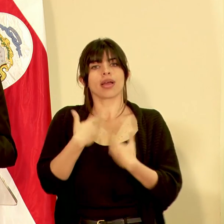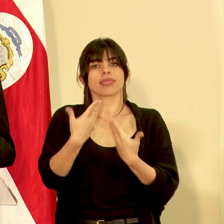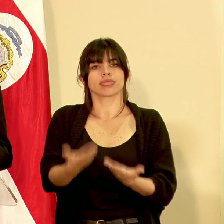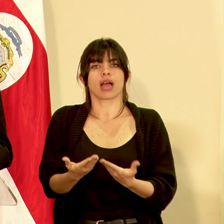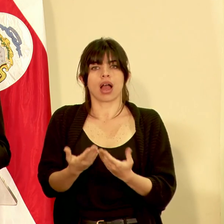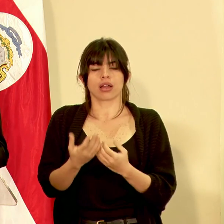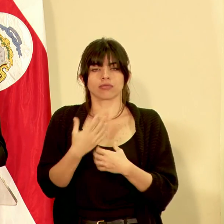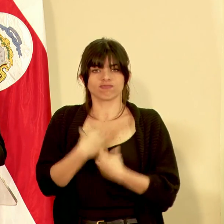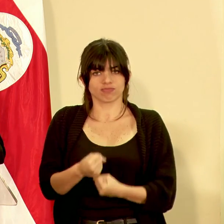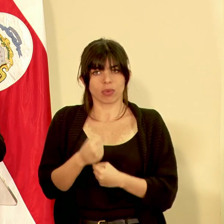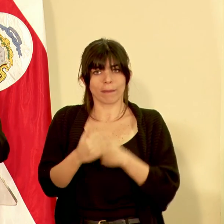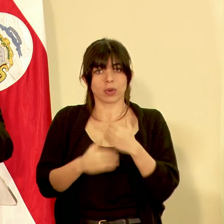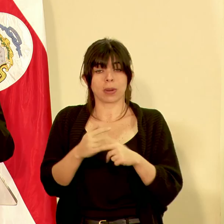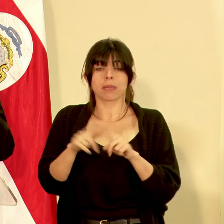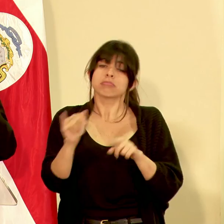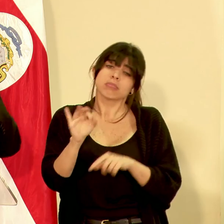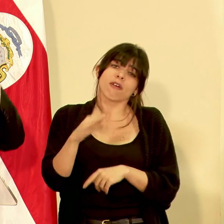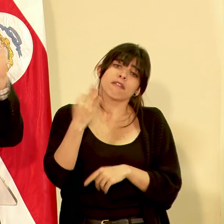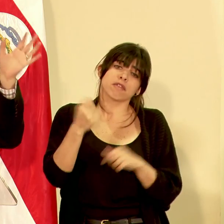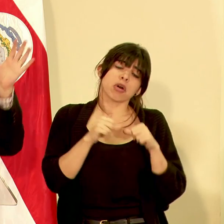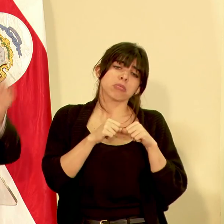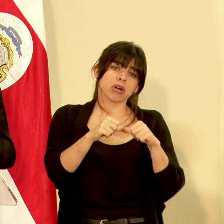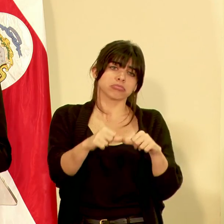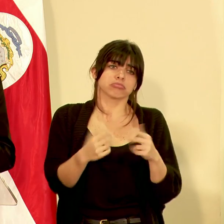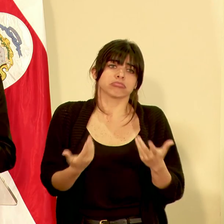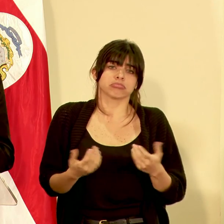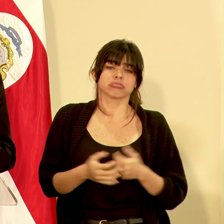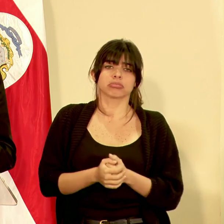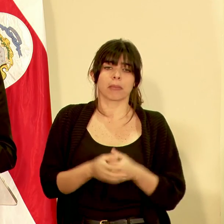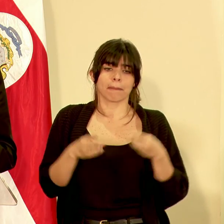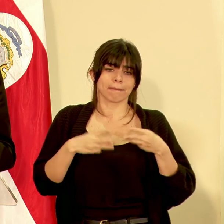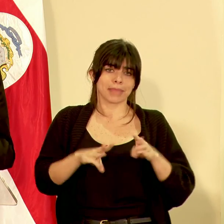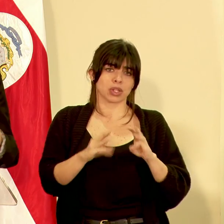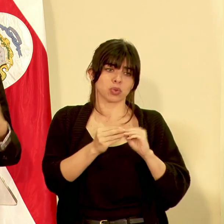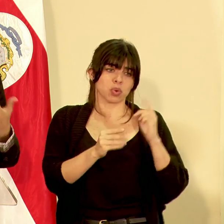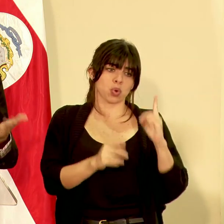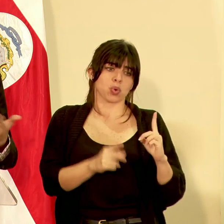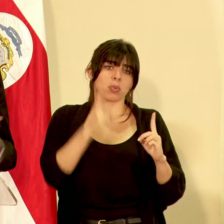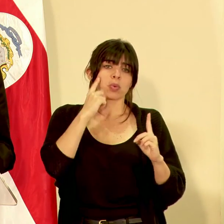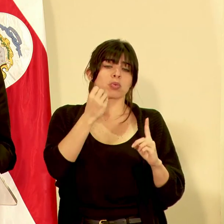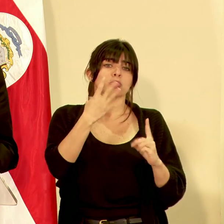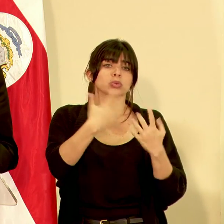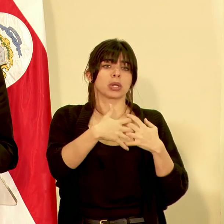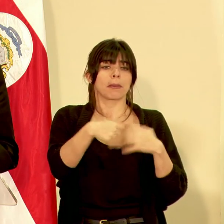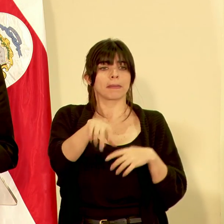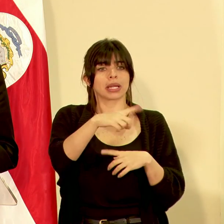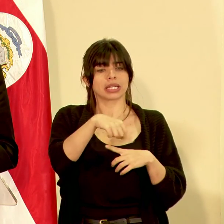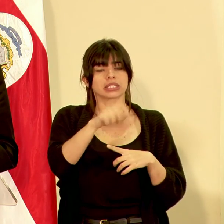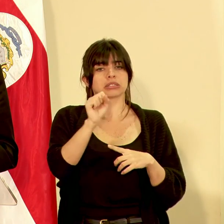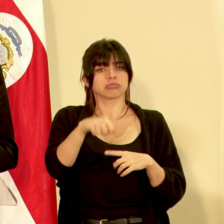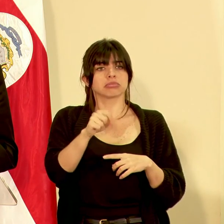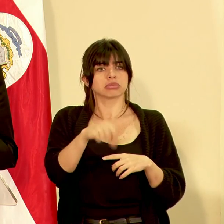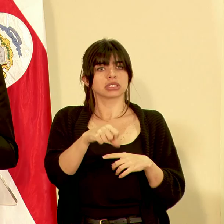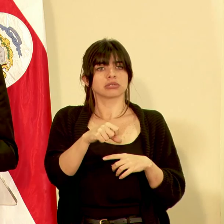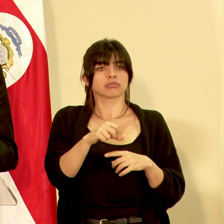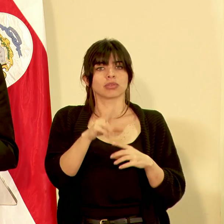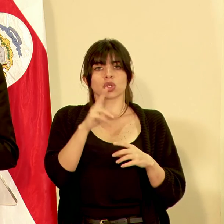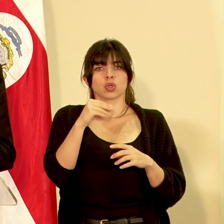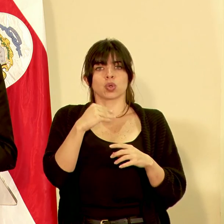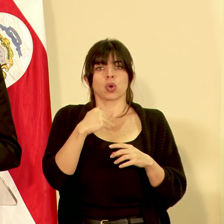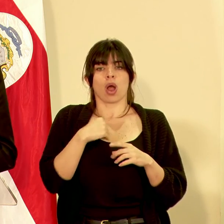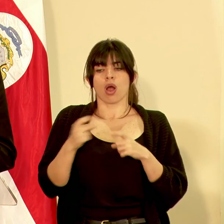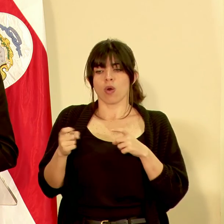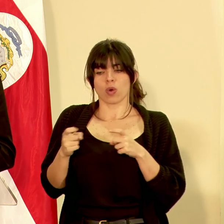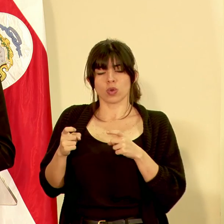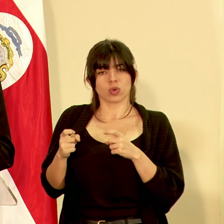confiabilidad al proceso pero de la misma forma se mantiene el método 1 porque hay muchas otras empresas que sí que no tienen ese nivel